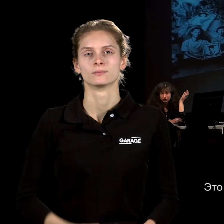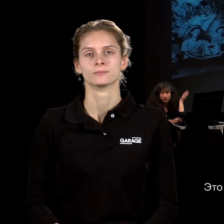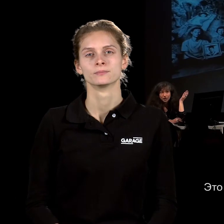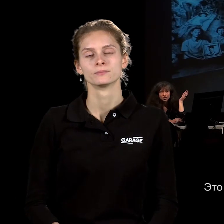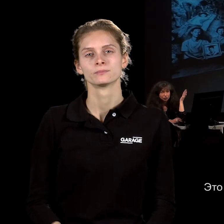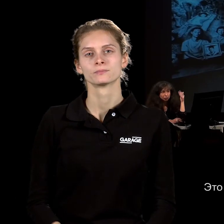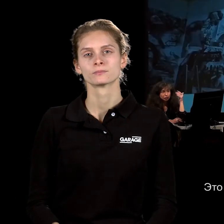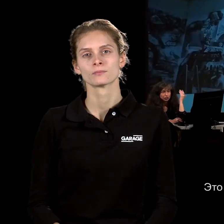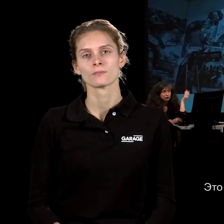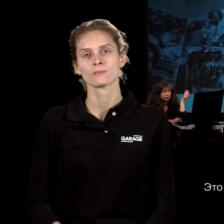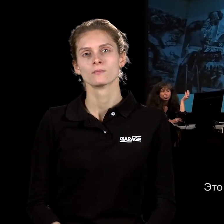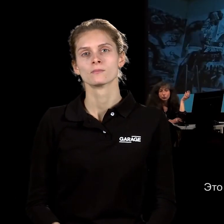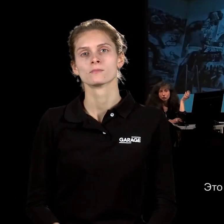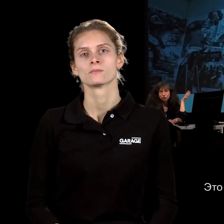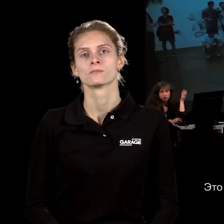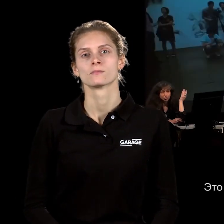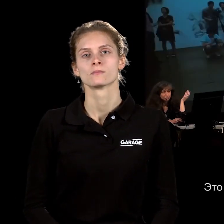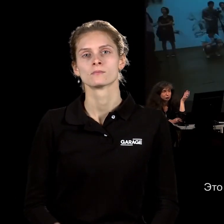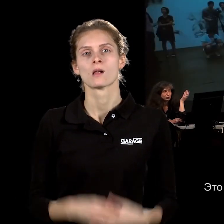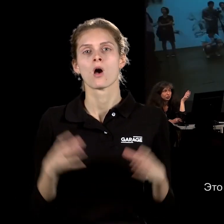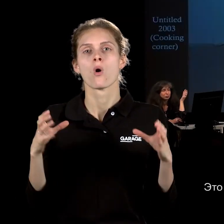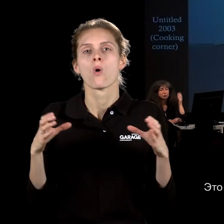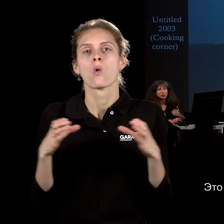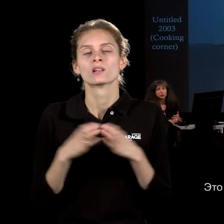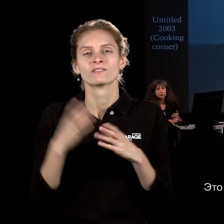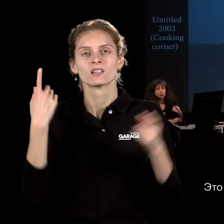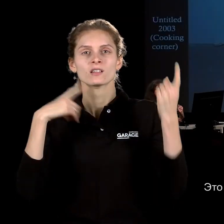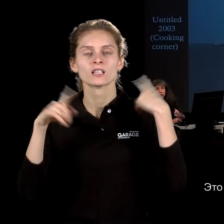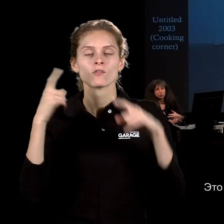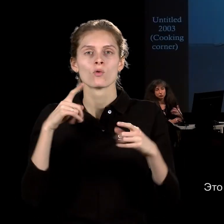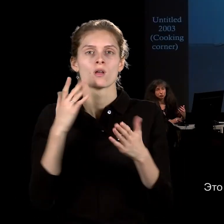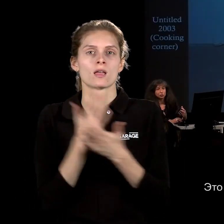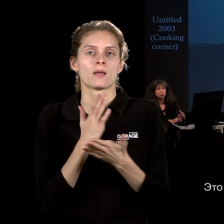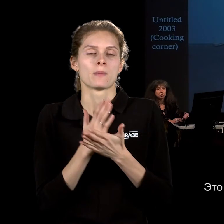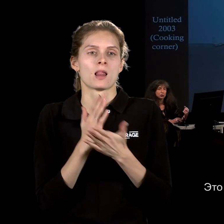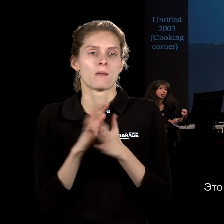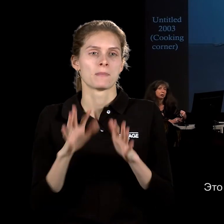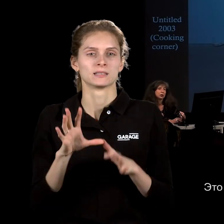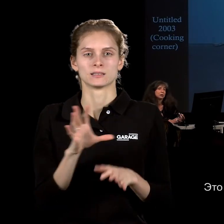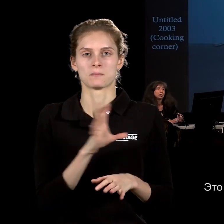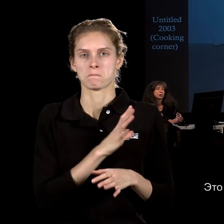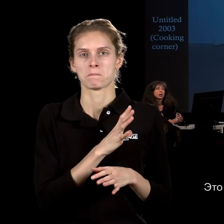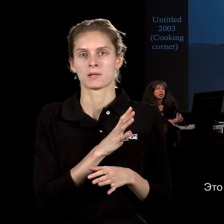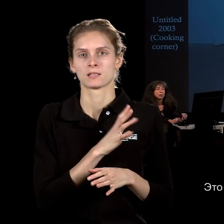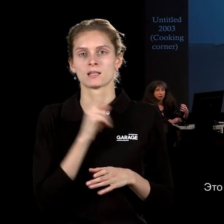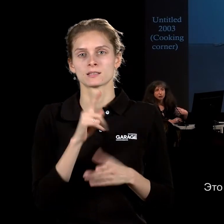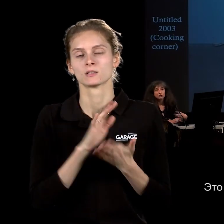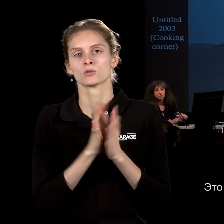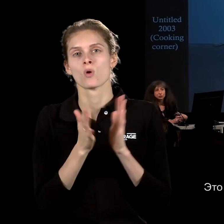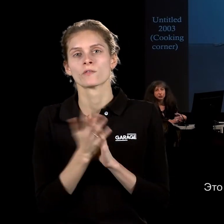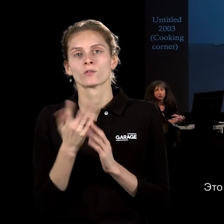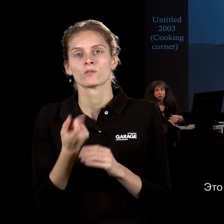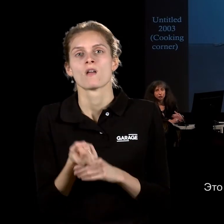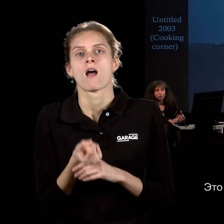Художниками такое коллективное творчество, которое там ещё имело место быть, что это тоже те ситуации, в которых мы